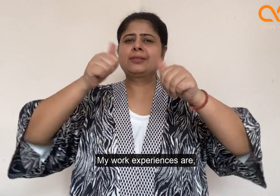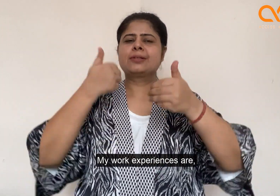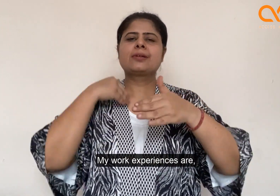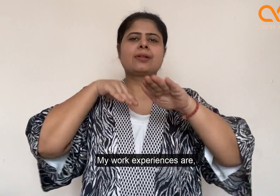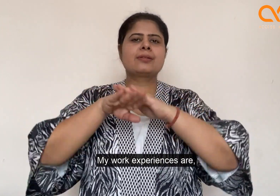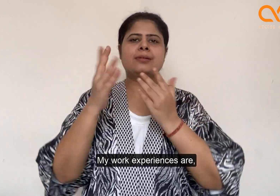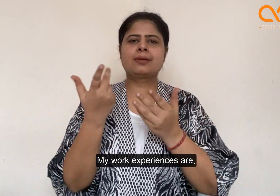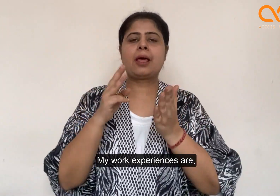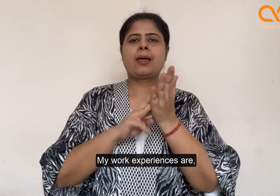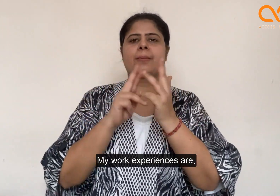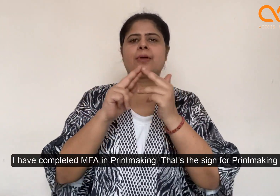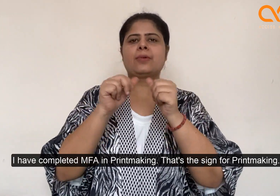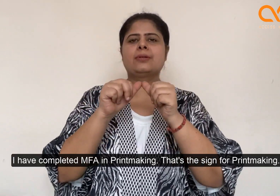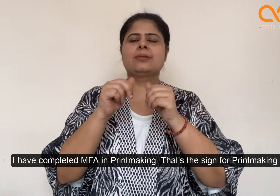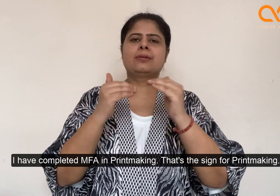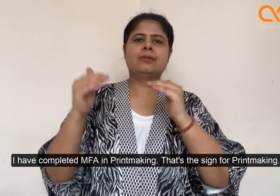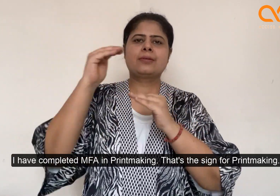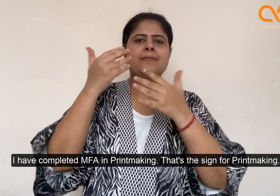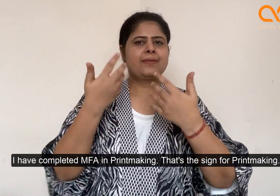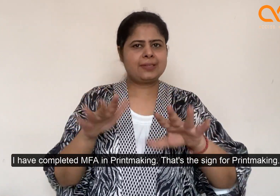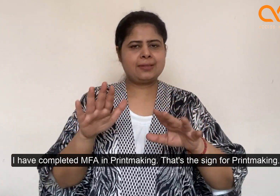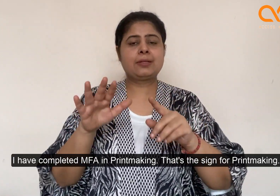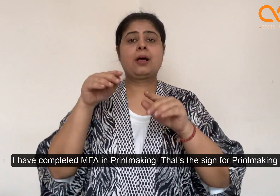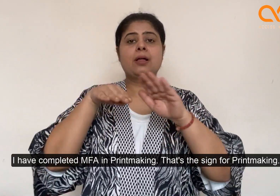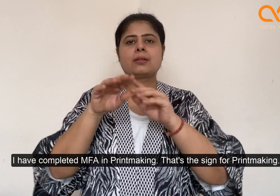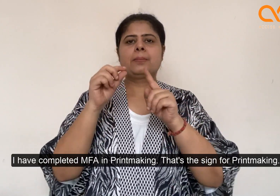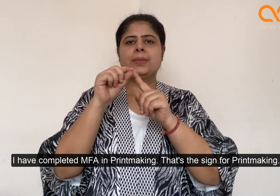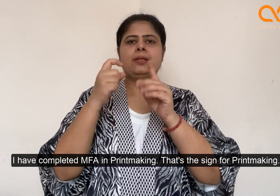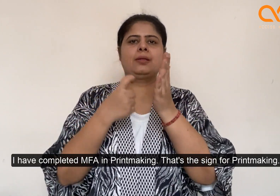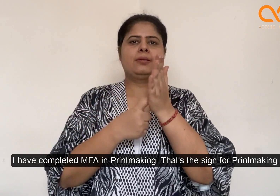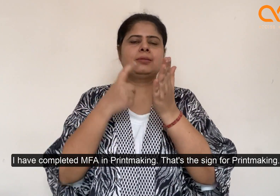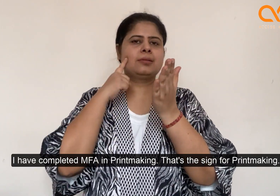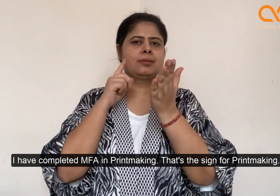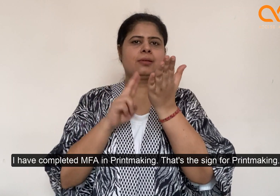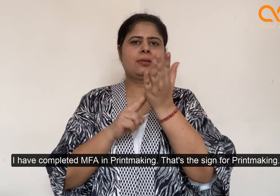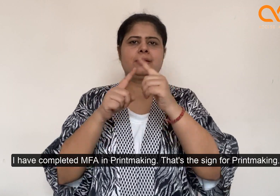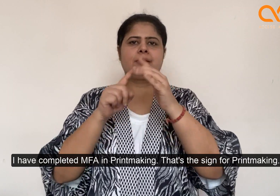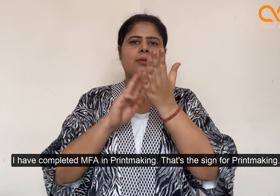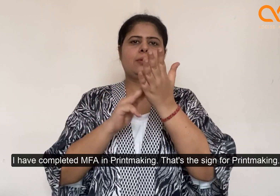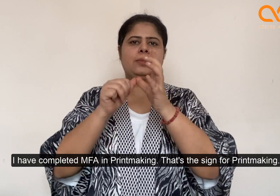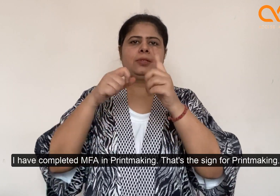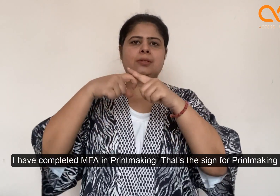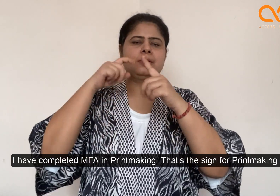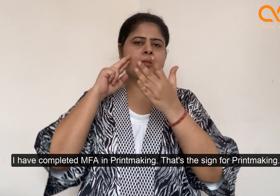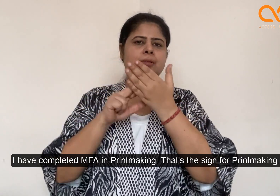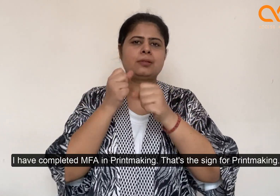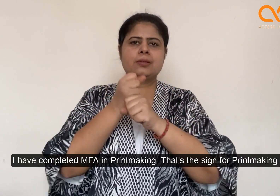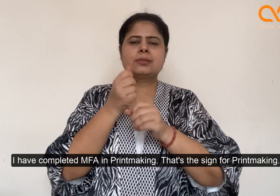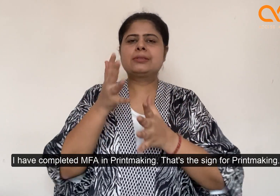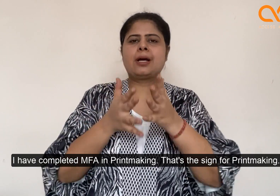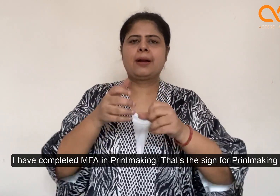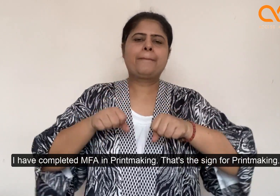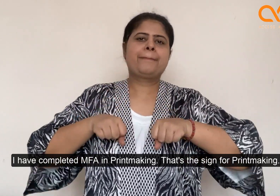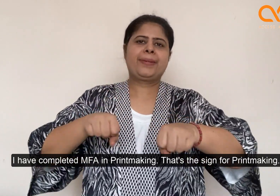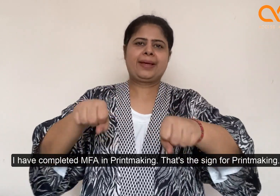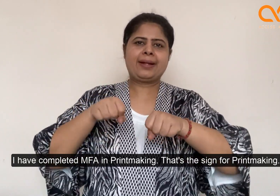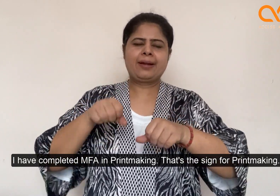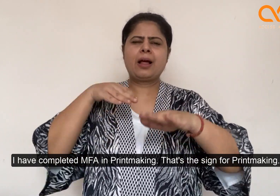स्कल्प्चर, आदी जिसमें मैं सिक्षन सहायता प्रदान करती हूँ मैंने MFA प्रिंट मेकिंग में किया है और यहाँ इसका सांकितिक